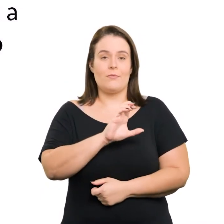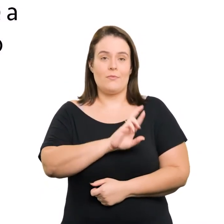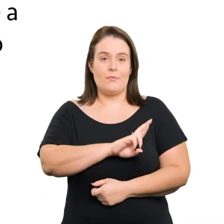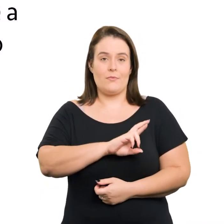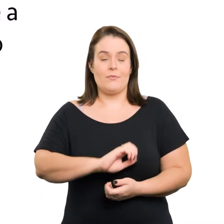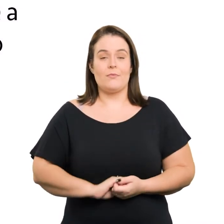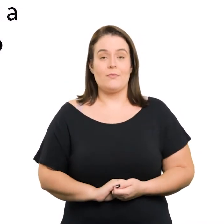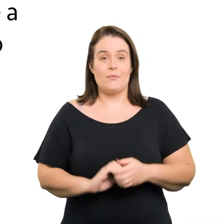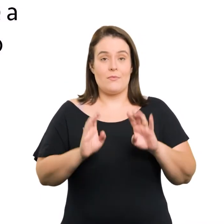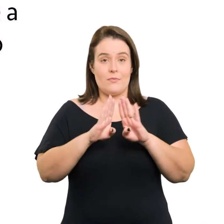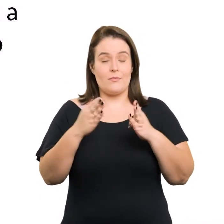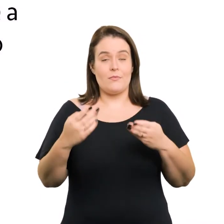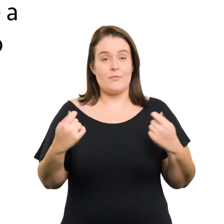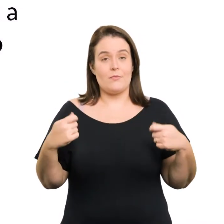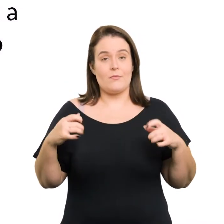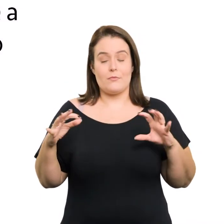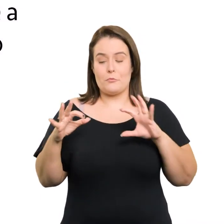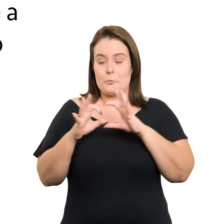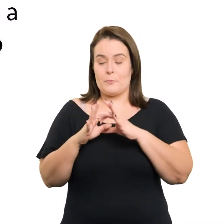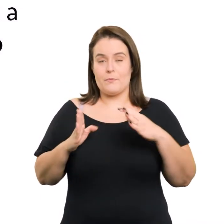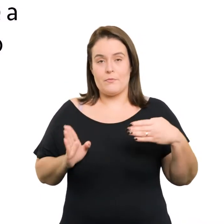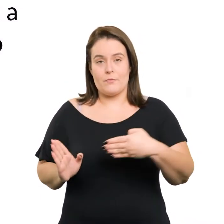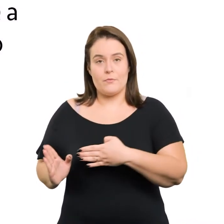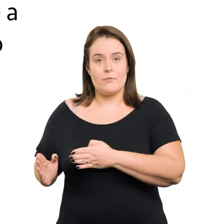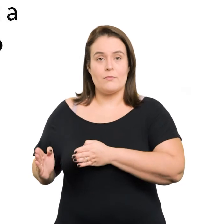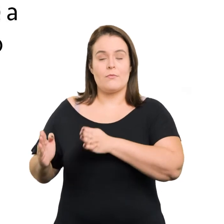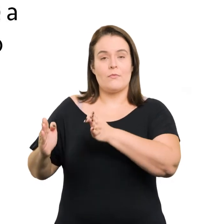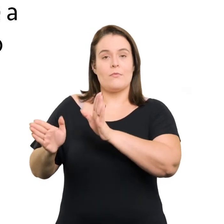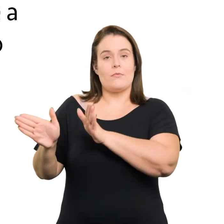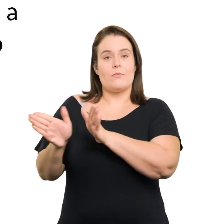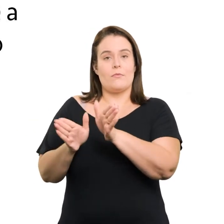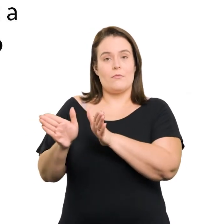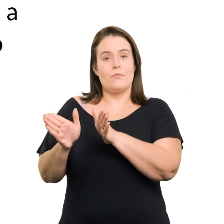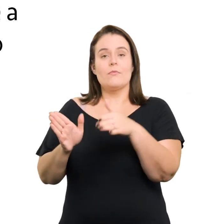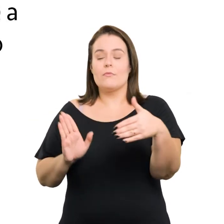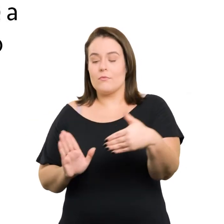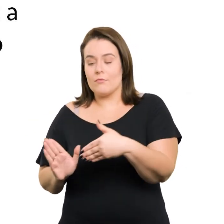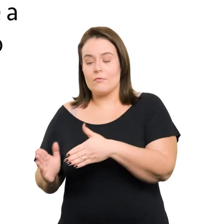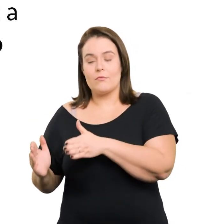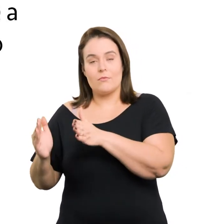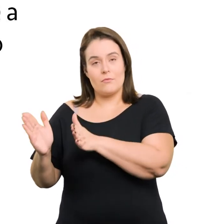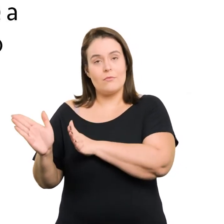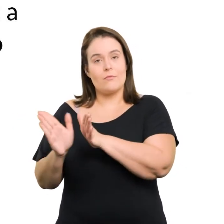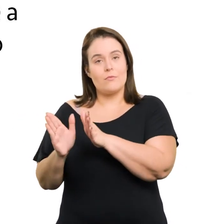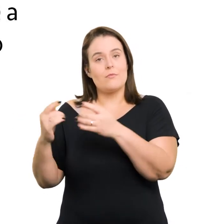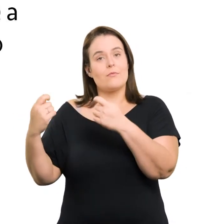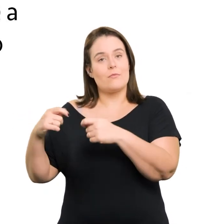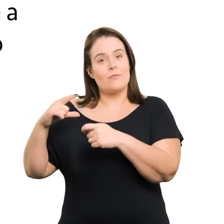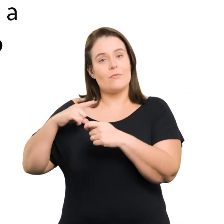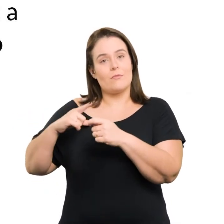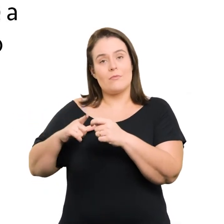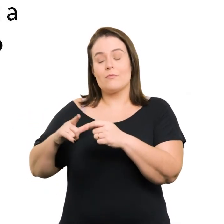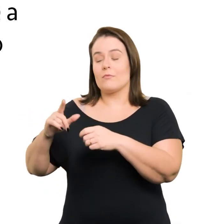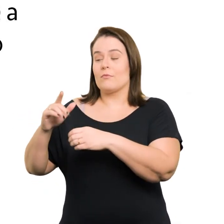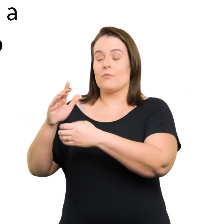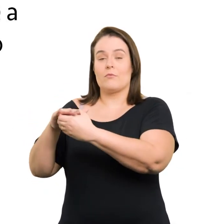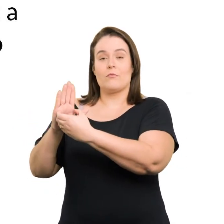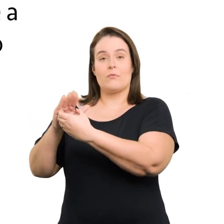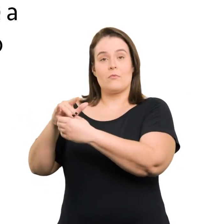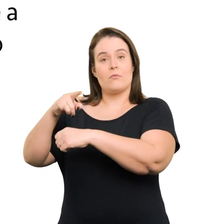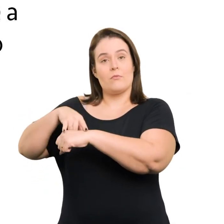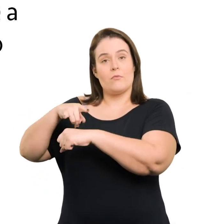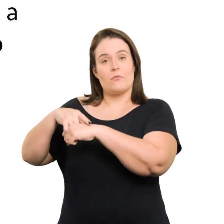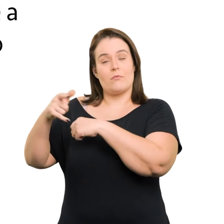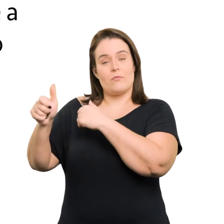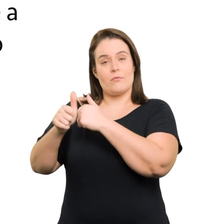Estas mesas devem ser interligadas a uma rota acessível e a rota acessível deve incluir o acesso ao